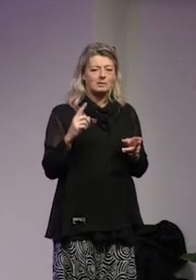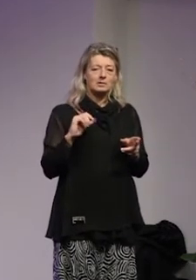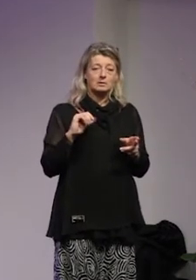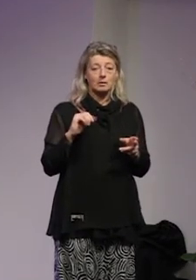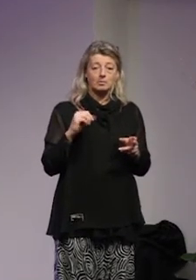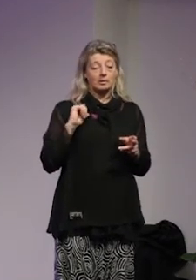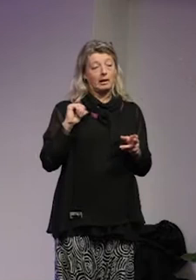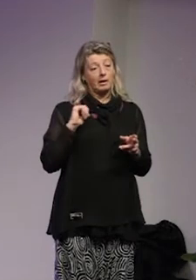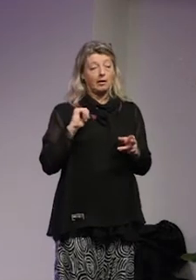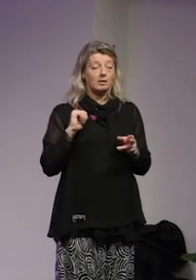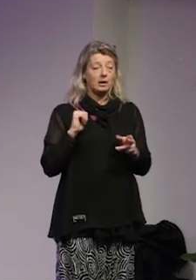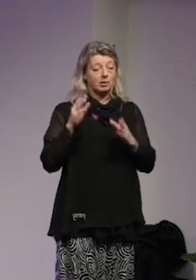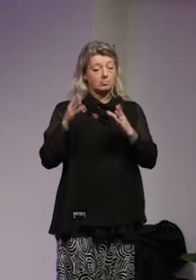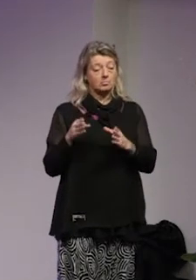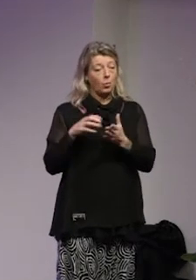sympatisk